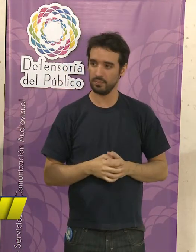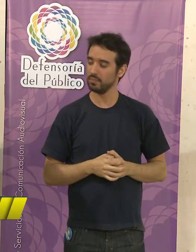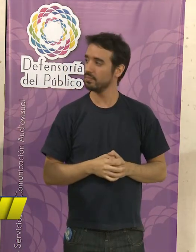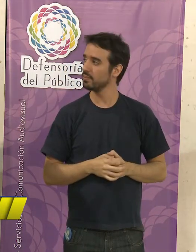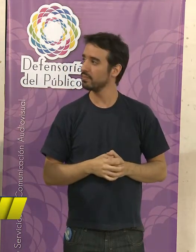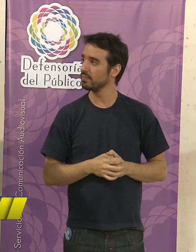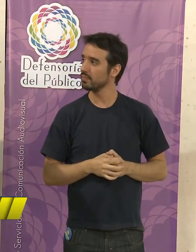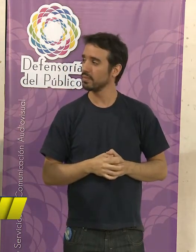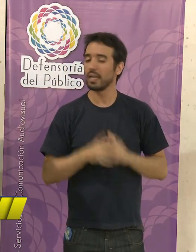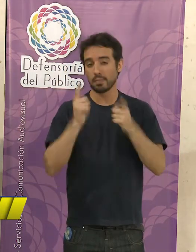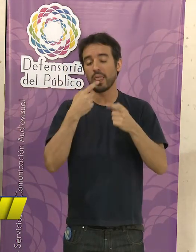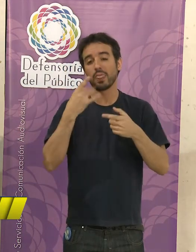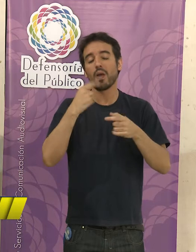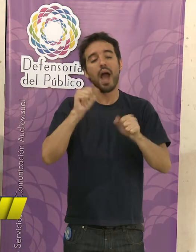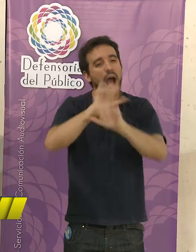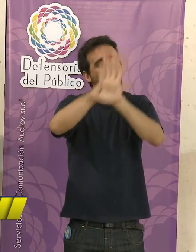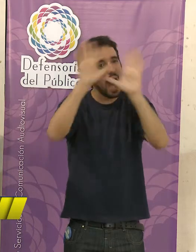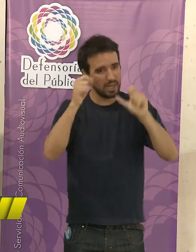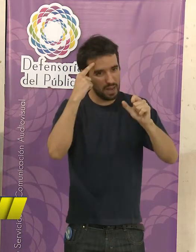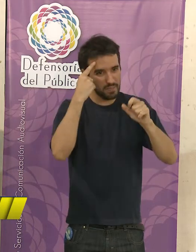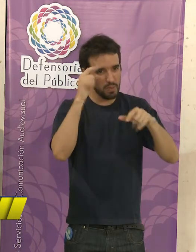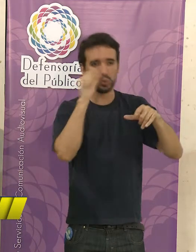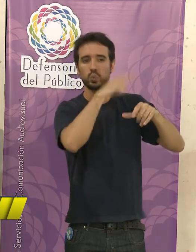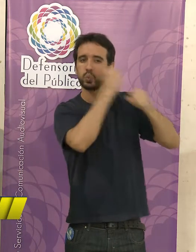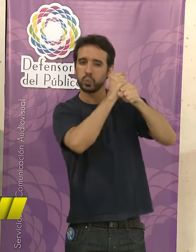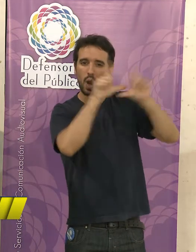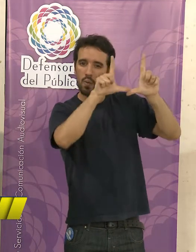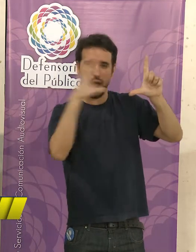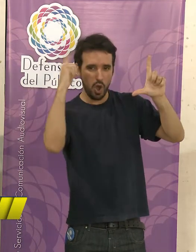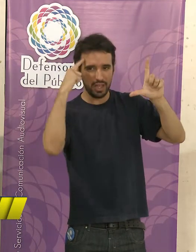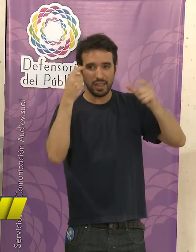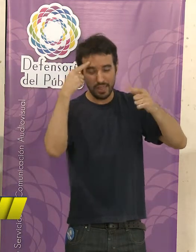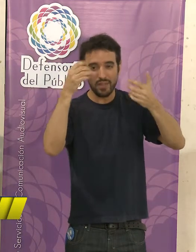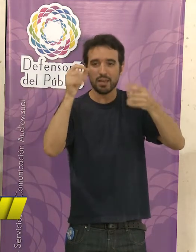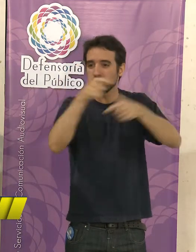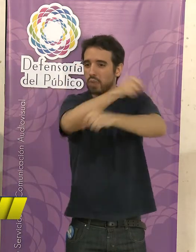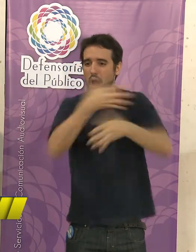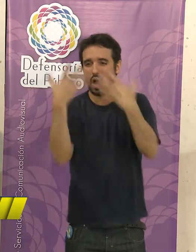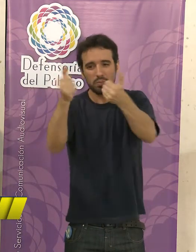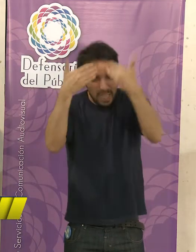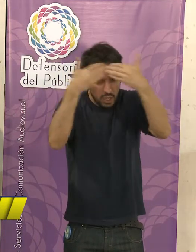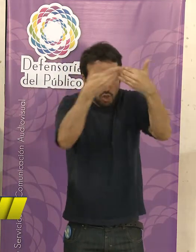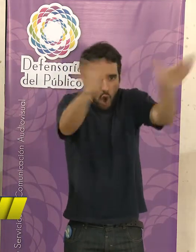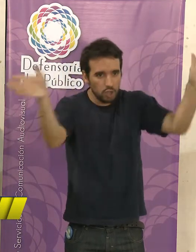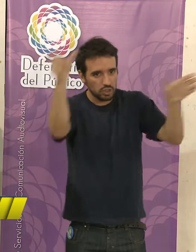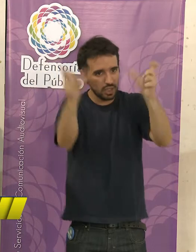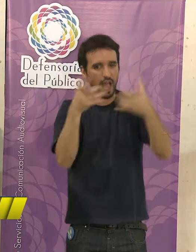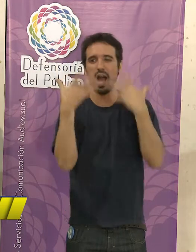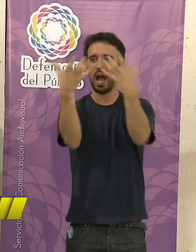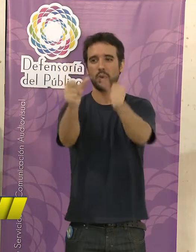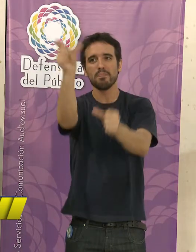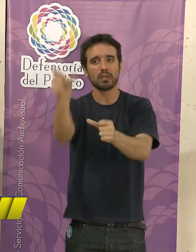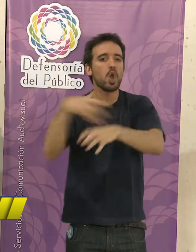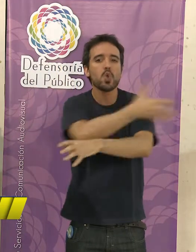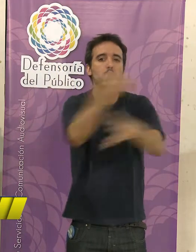No es de más aclarar que el papel de los medios de comunicación en la sociedad es el de crear conciencia en ella misma y ayudar al bien común y no al